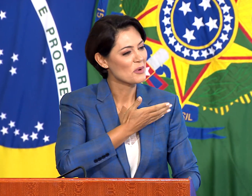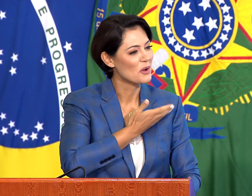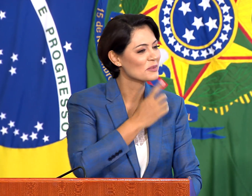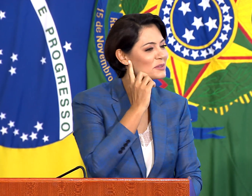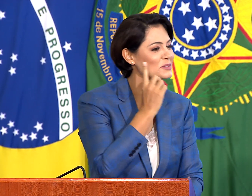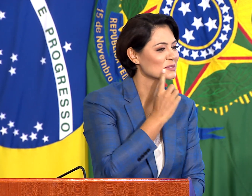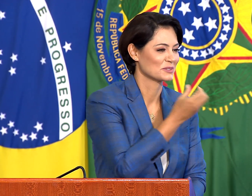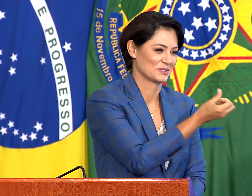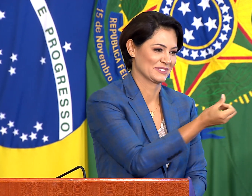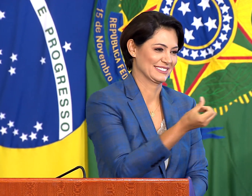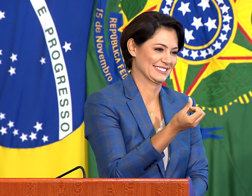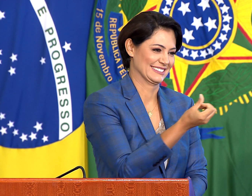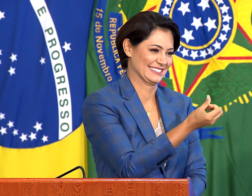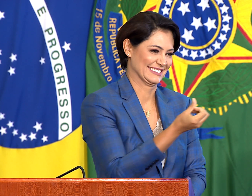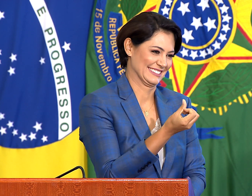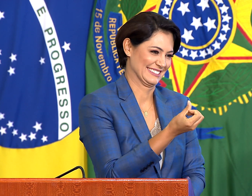amigo, Nelson Pimenta.